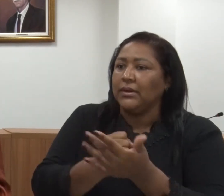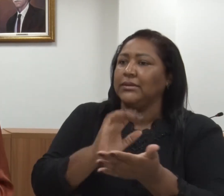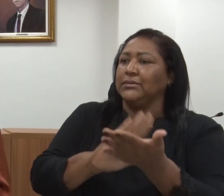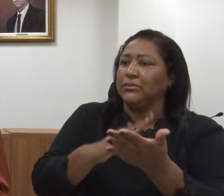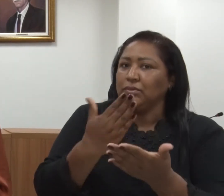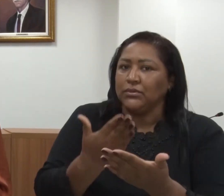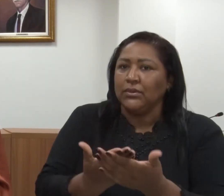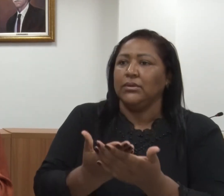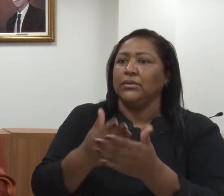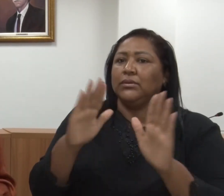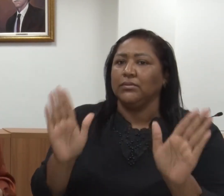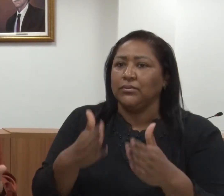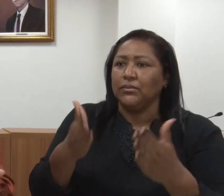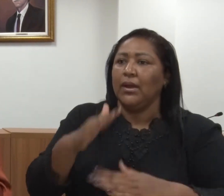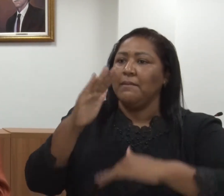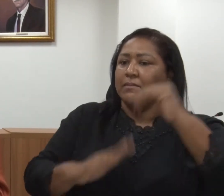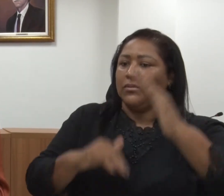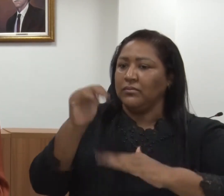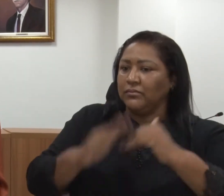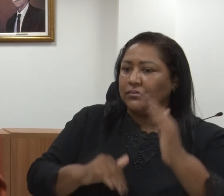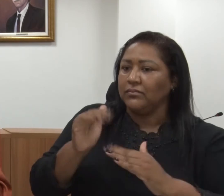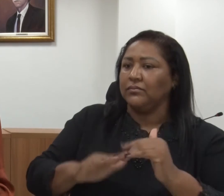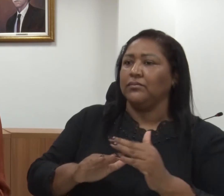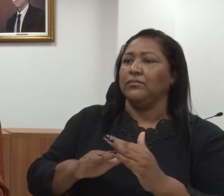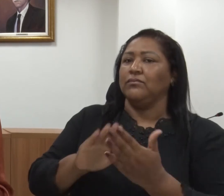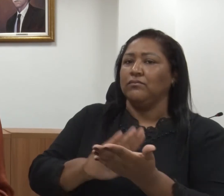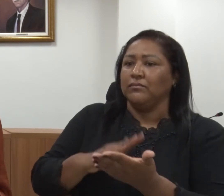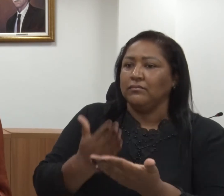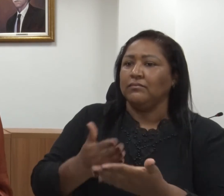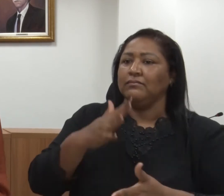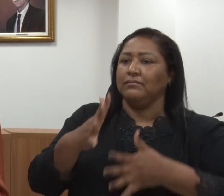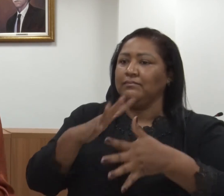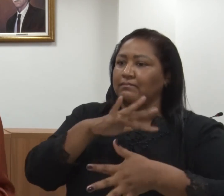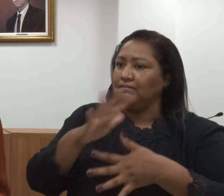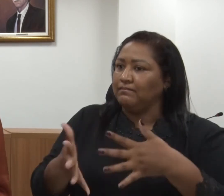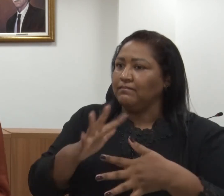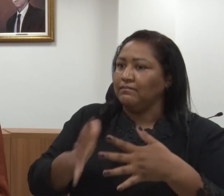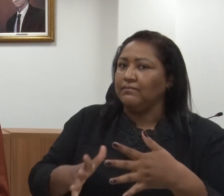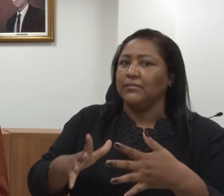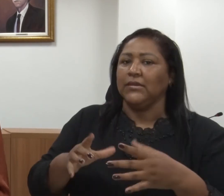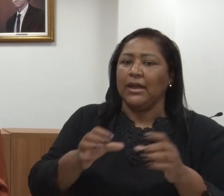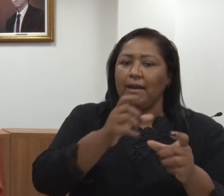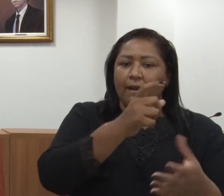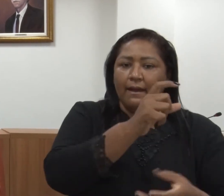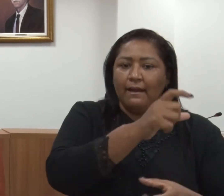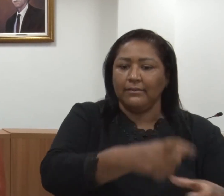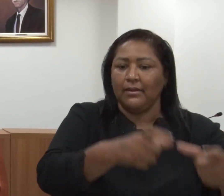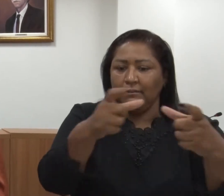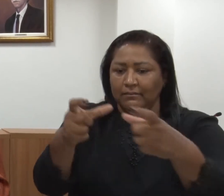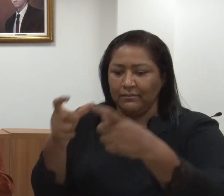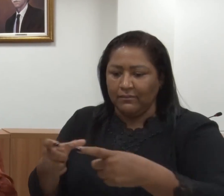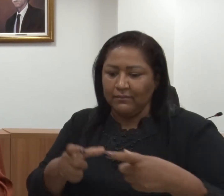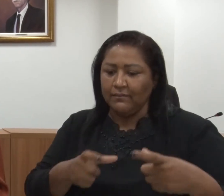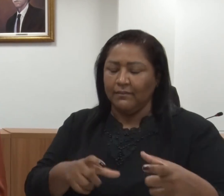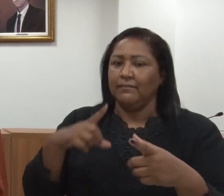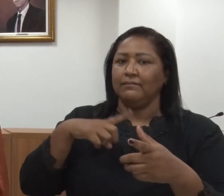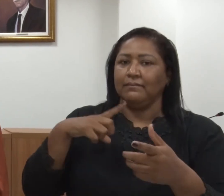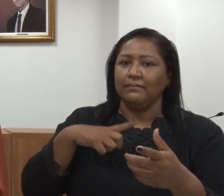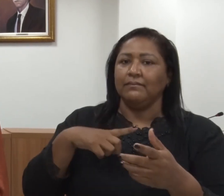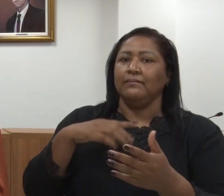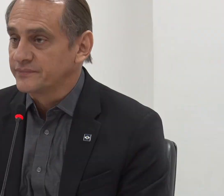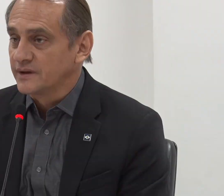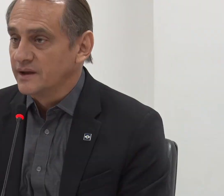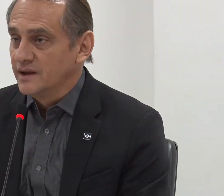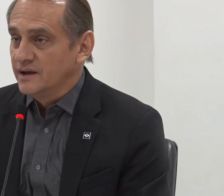regulamentem essa profissão, que tudo que é local tenha um intérprete, isso é fundamental para a inclusão da